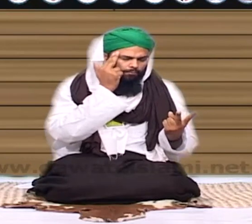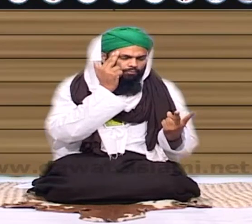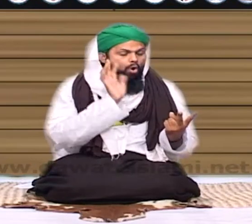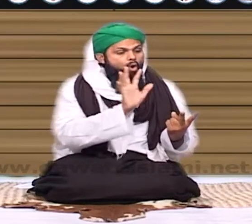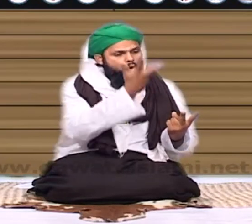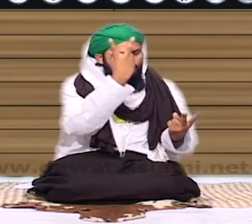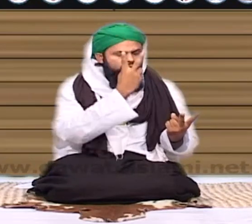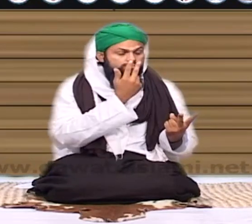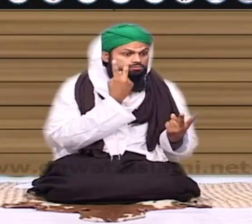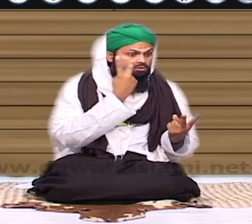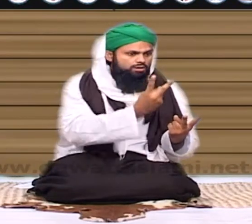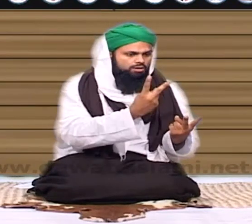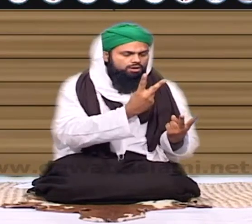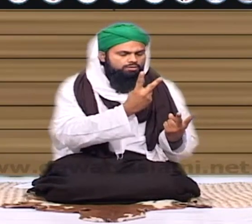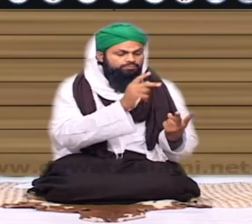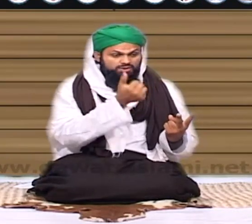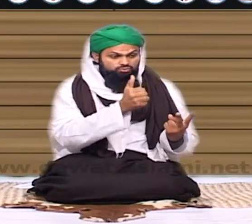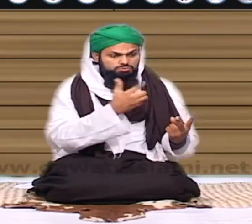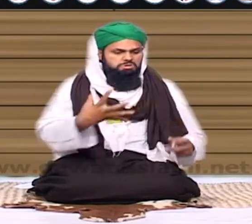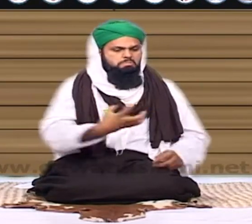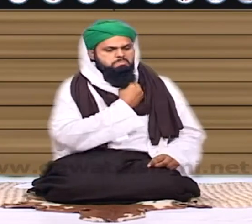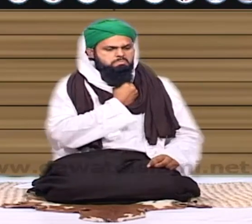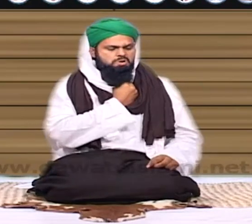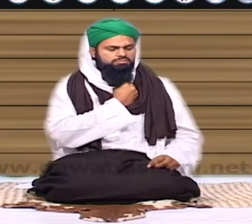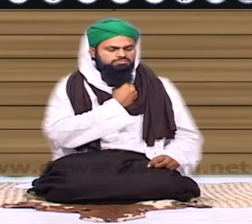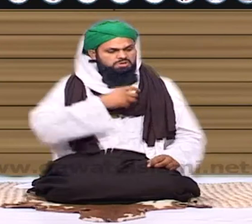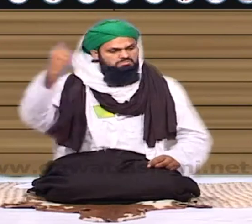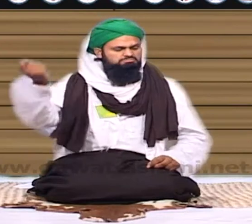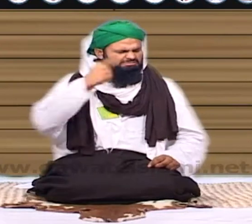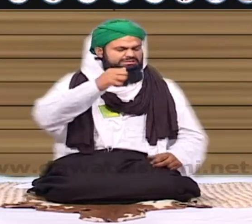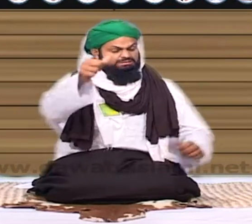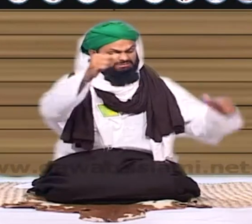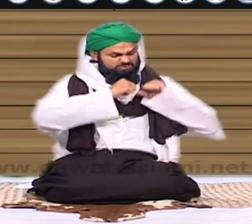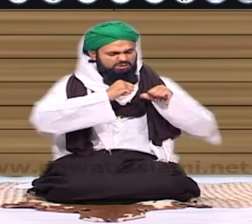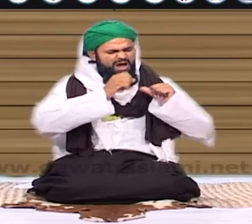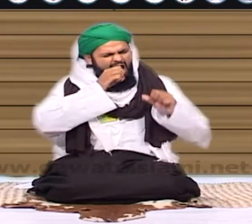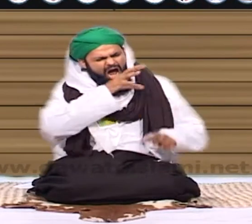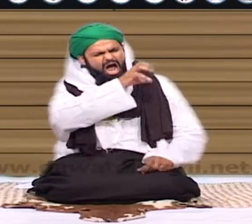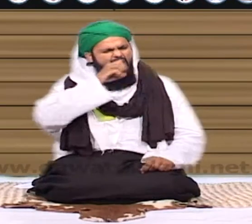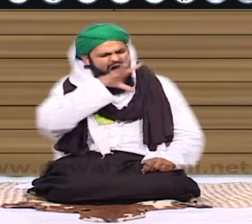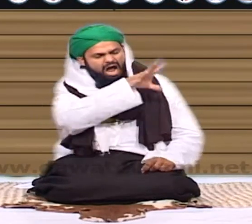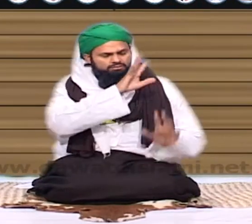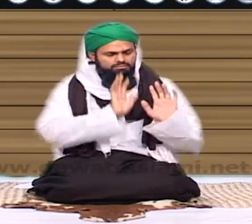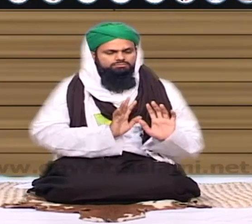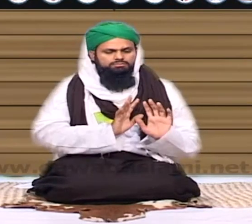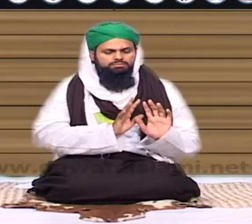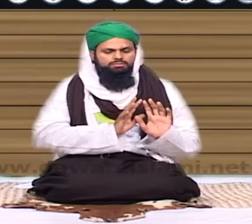خواب میں دیکھ رہا یہ کچھ اور مندر دیکھ رہا ہے کہ دشمنوں نے اس کو پکڑ رکھا ہے اور اس کی پتائی کر رہے ہیں اور یہ چلہ رہا ہے